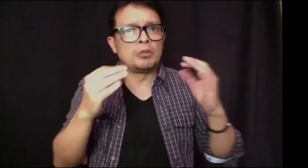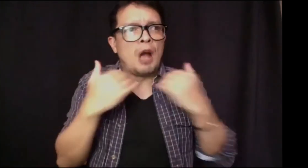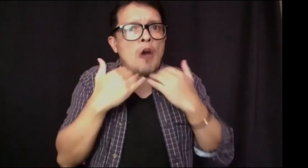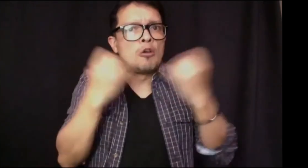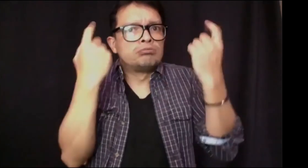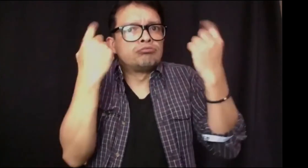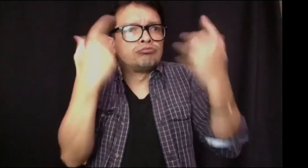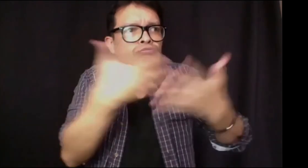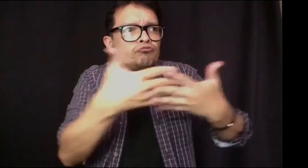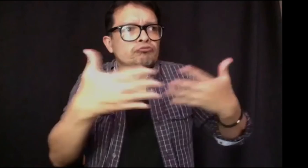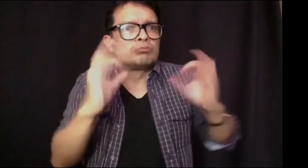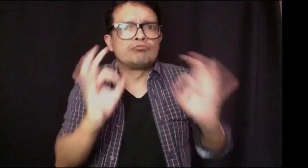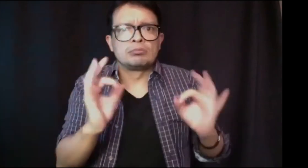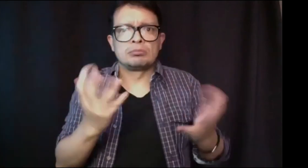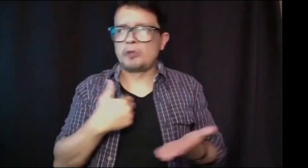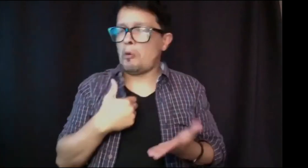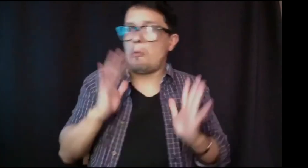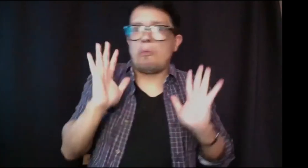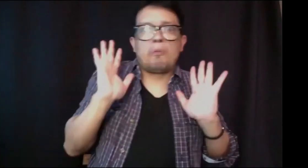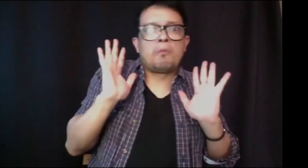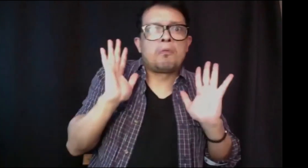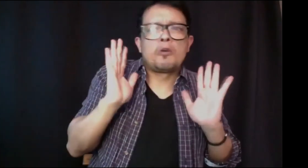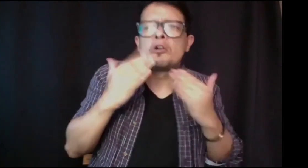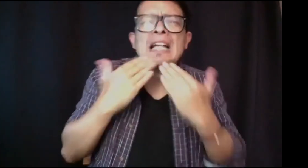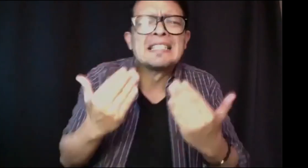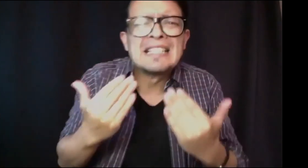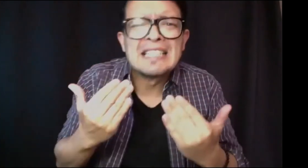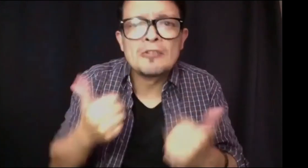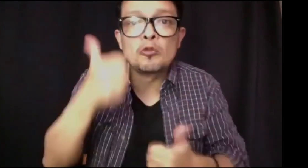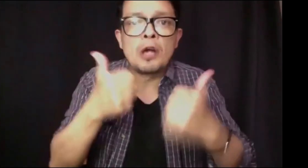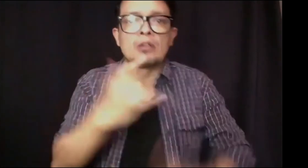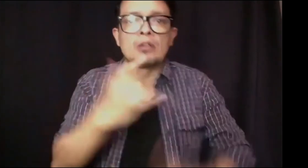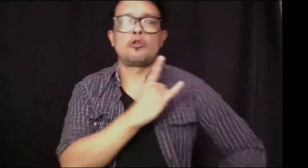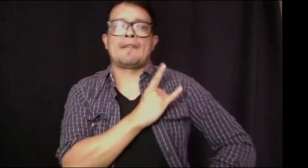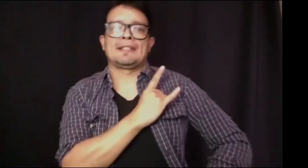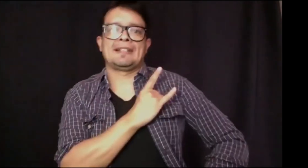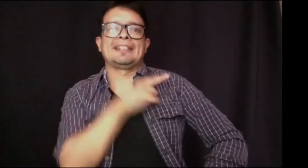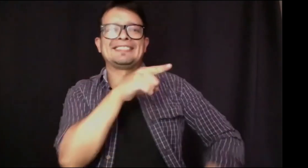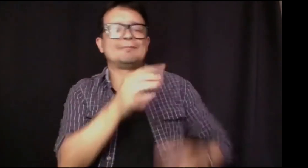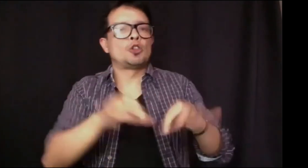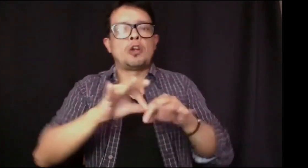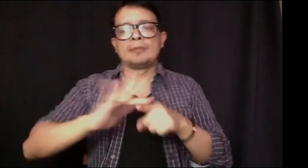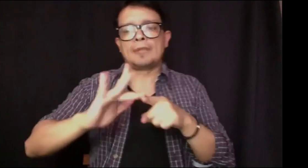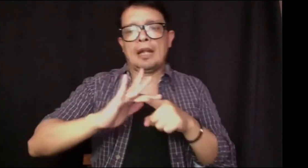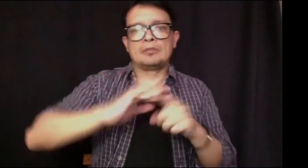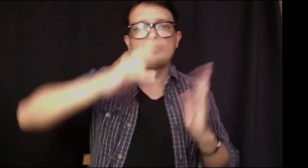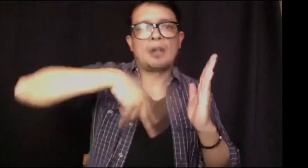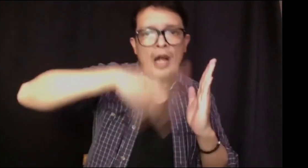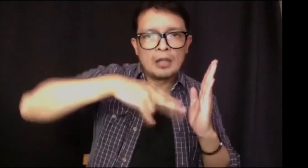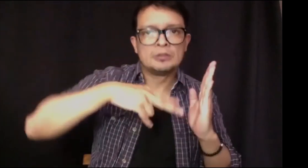practiquemos constantemente la escritura, por ejemplo. Algunos escriben muy bien, pero, y no resulta ser tan perfecta la escritura en estos